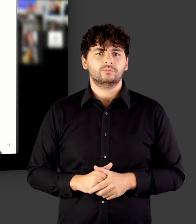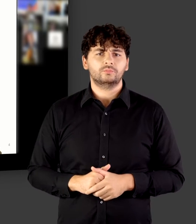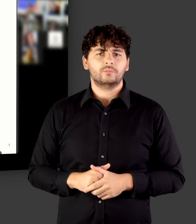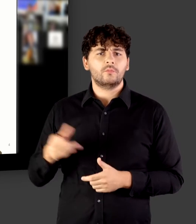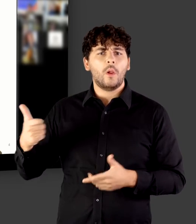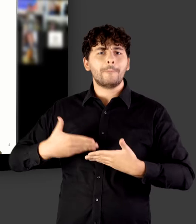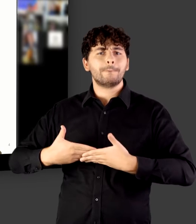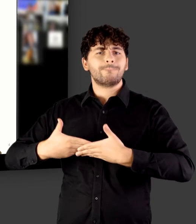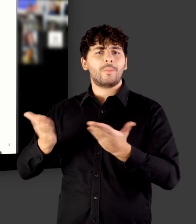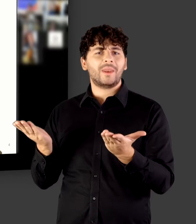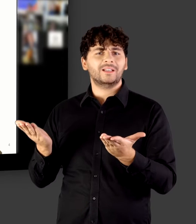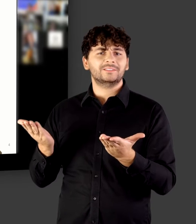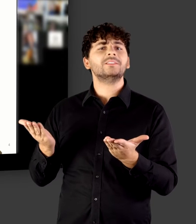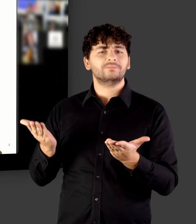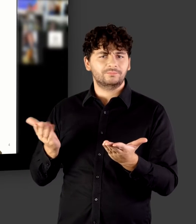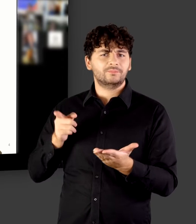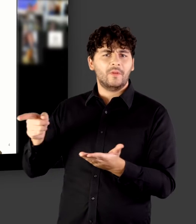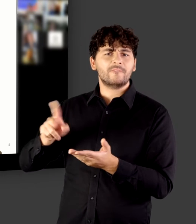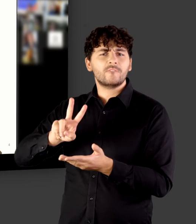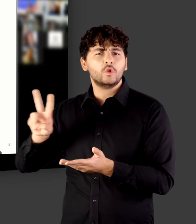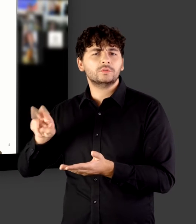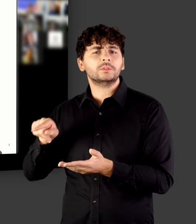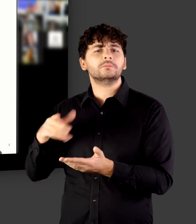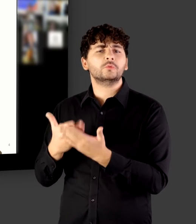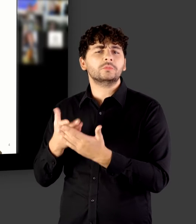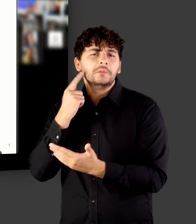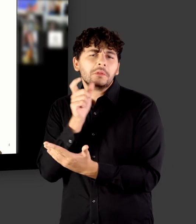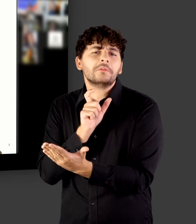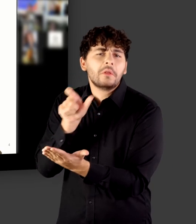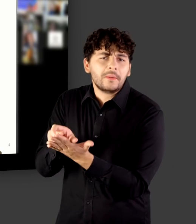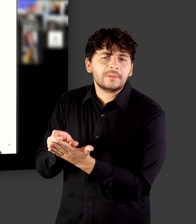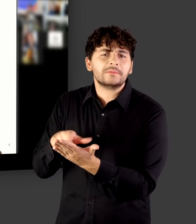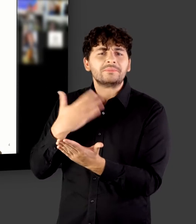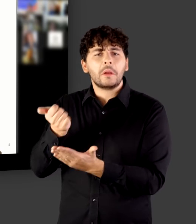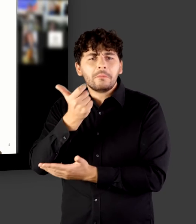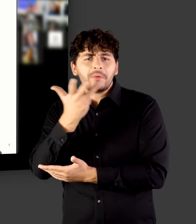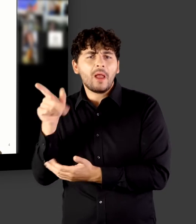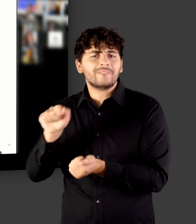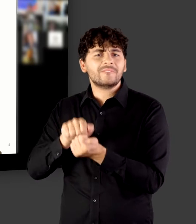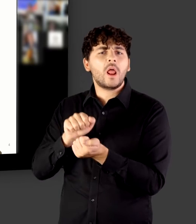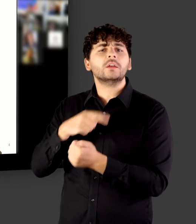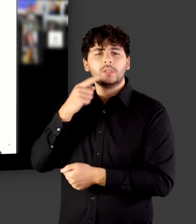bezeichnet. Einige Verlage, zum Beispiel die Kräuter, erlauben auch diese Version, die eigene